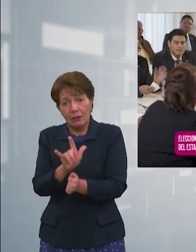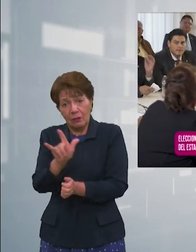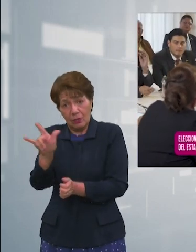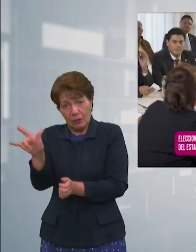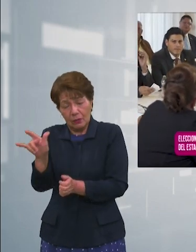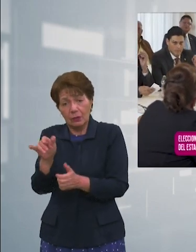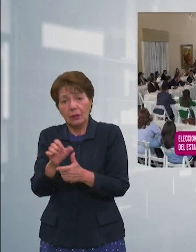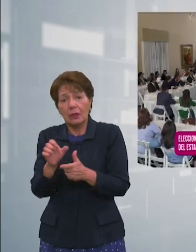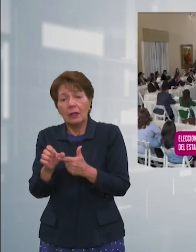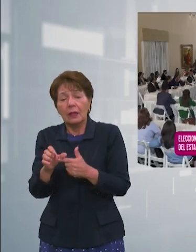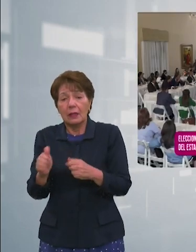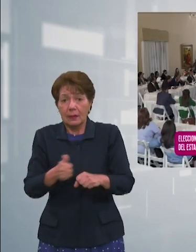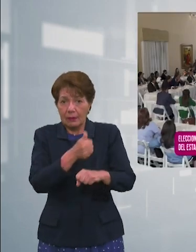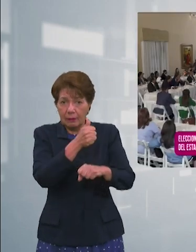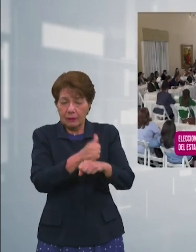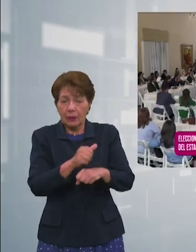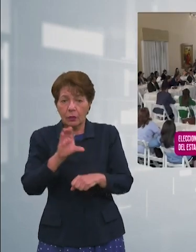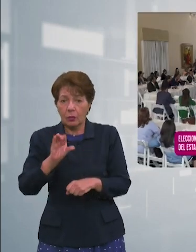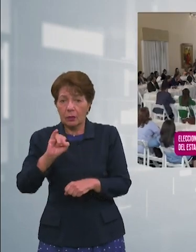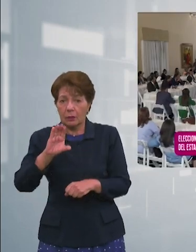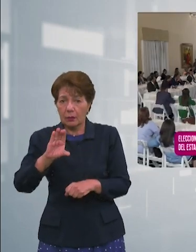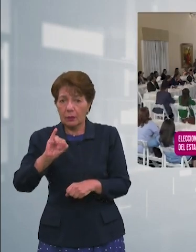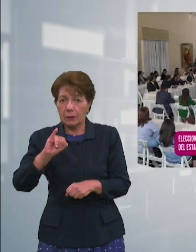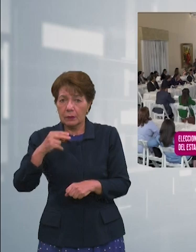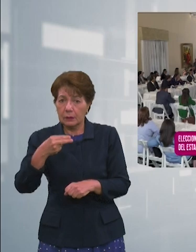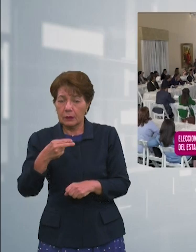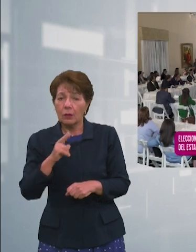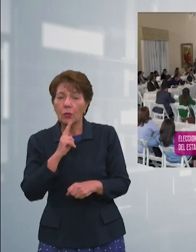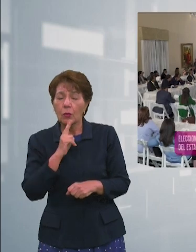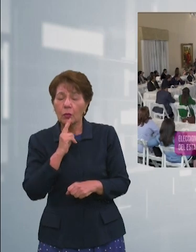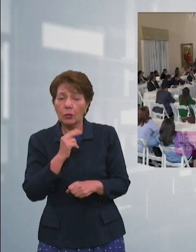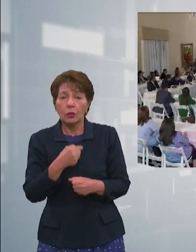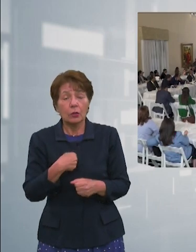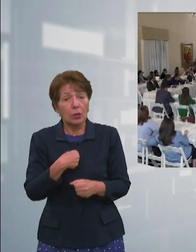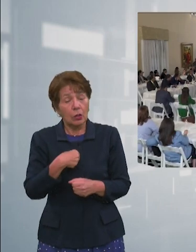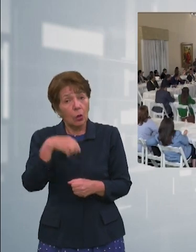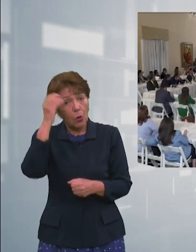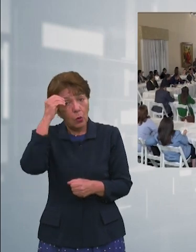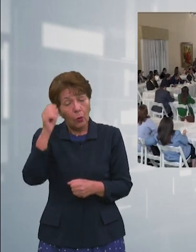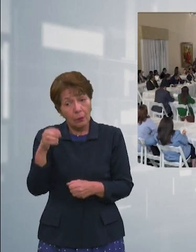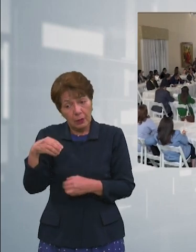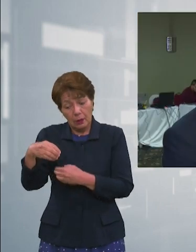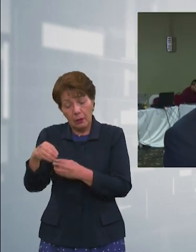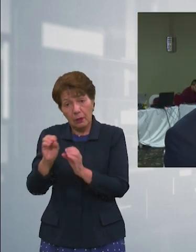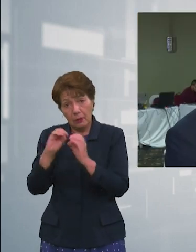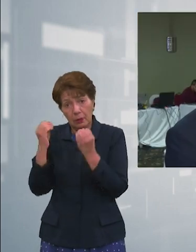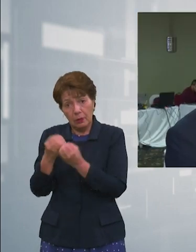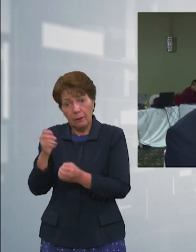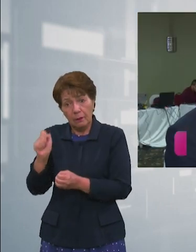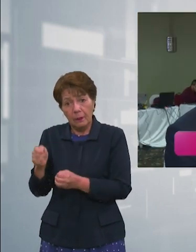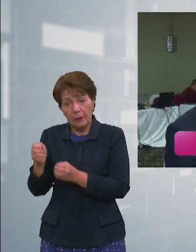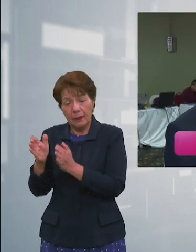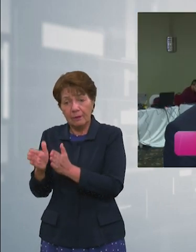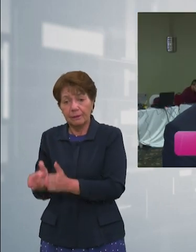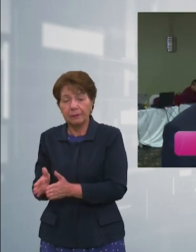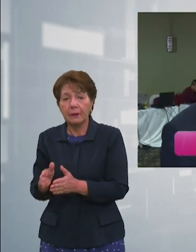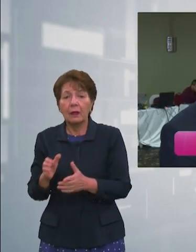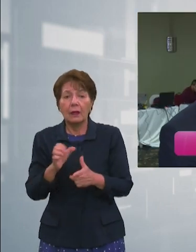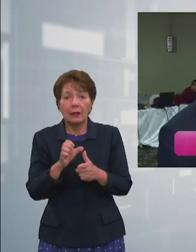en Honduras según lo remarca el presidente del Colegio de Abogados Gustavo Solórzano Entonces las instituciones dejan de operar en